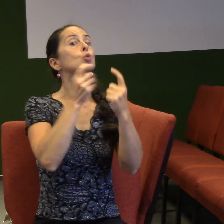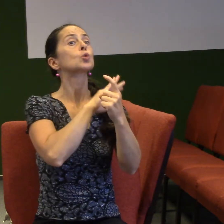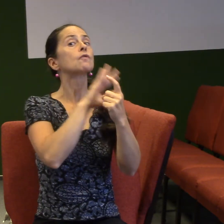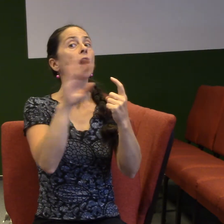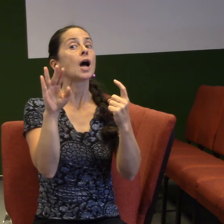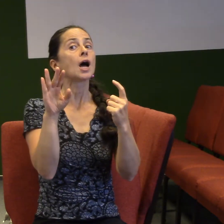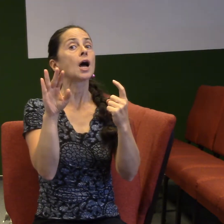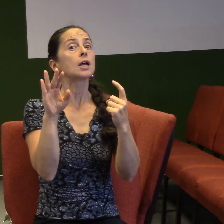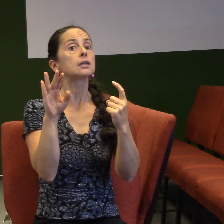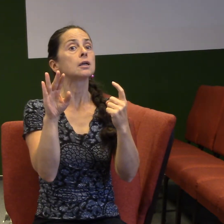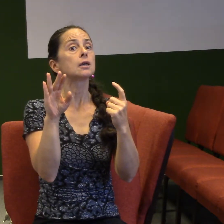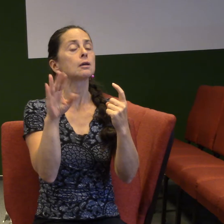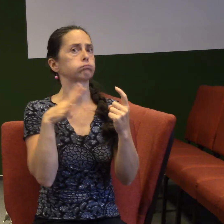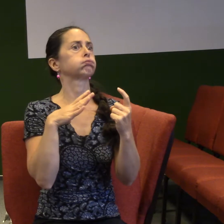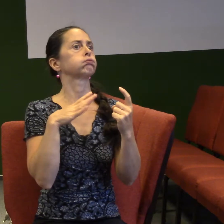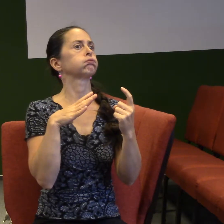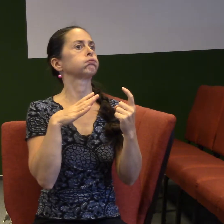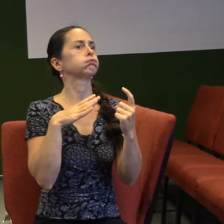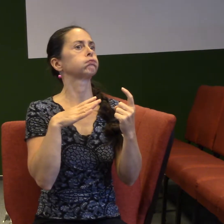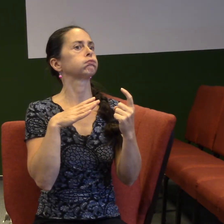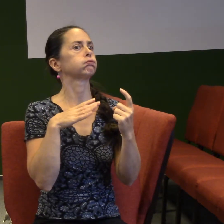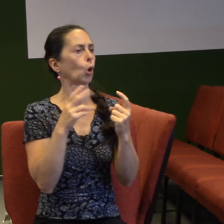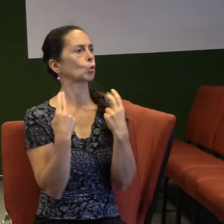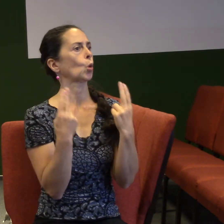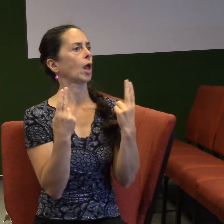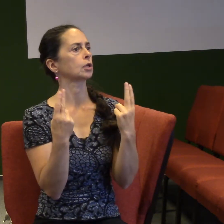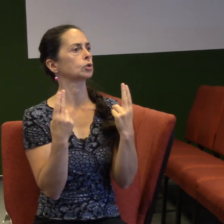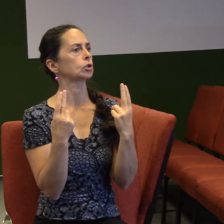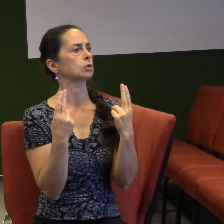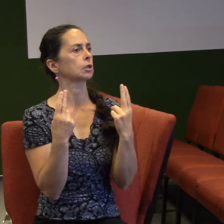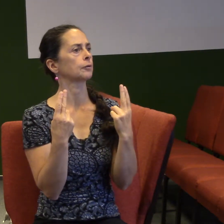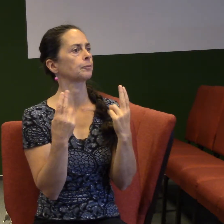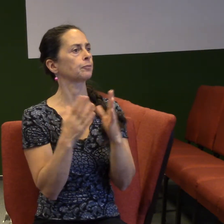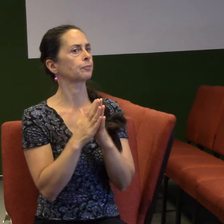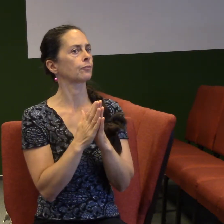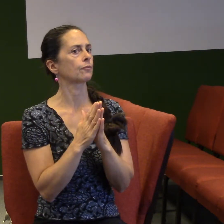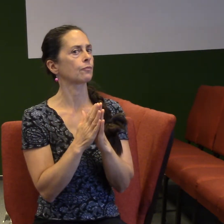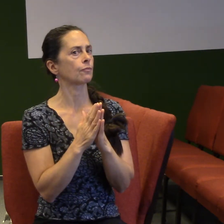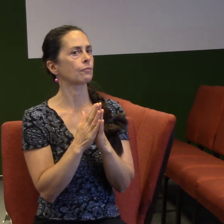hodně klíčová osoba a je hodně důležitý pro to, abychom se o něho zajímali.